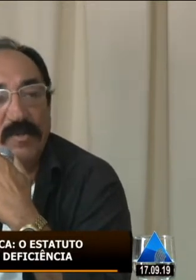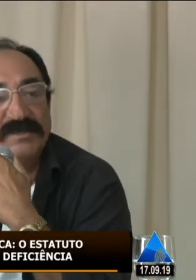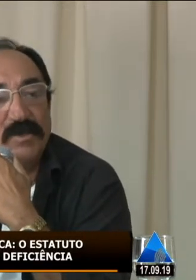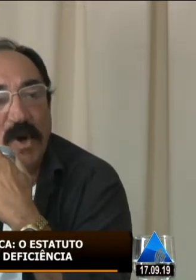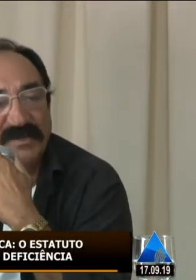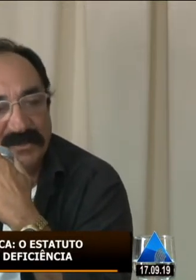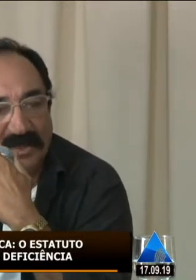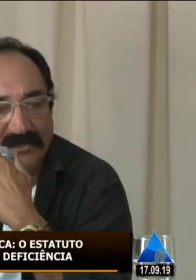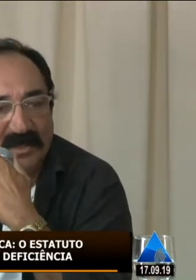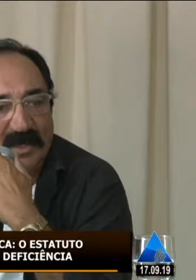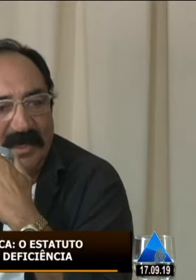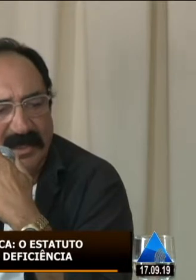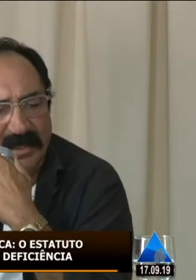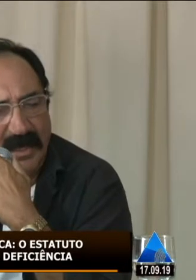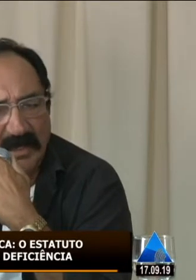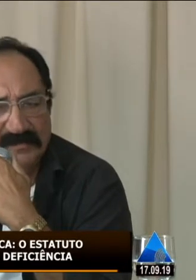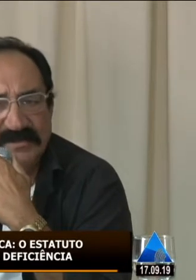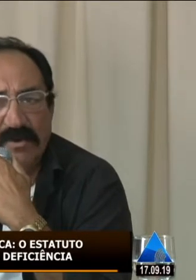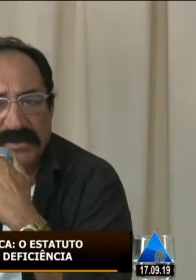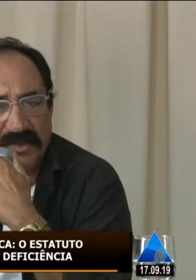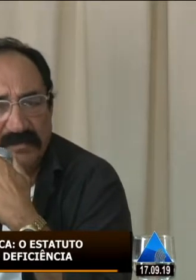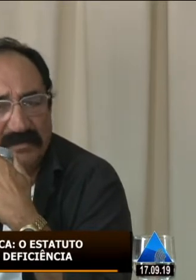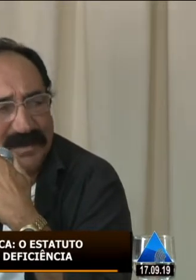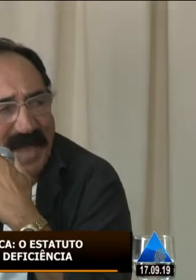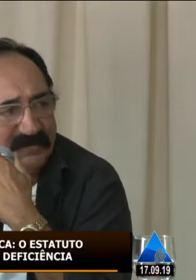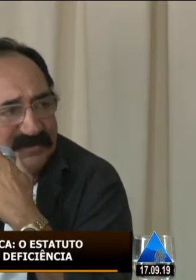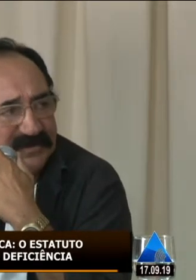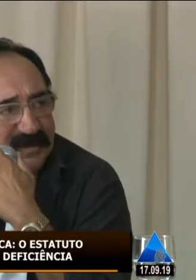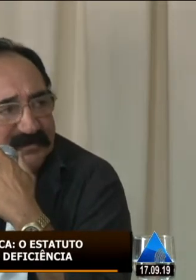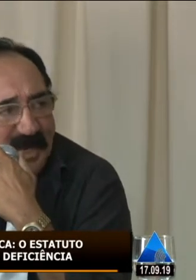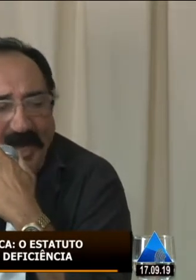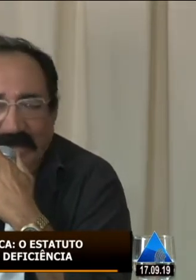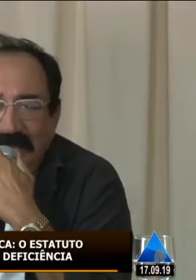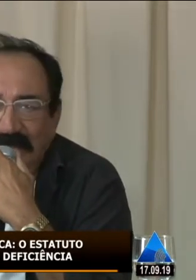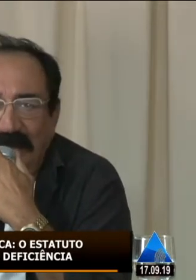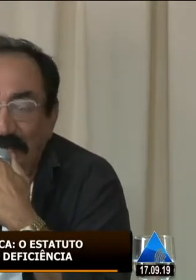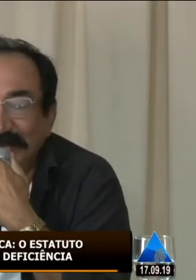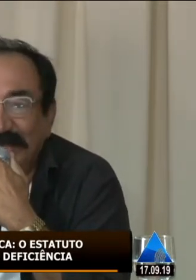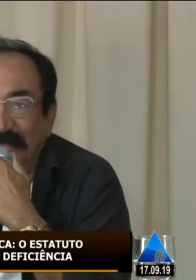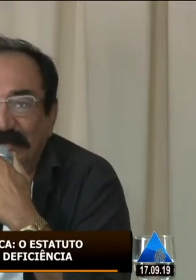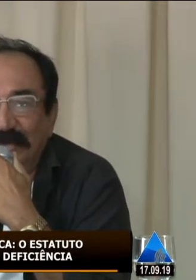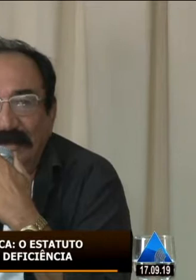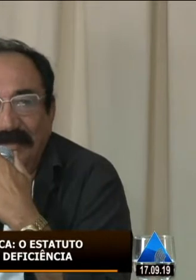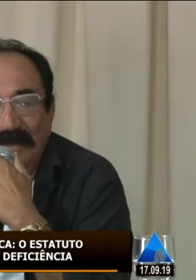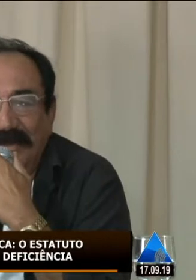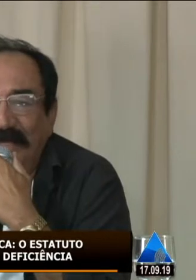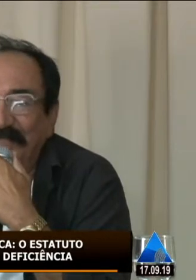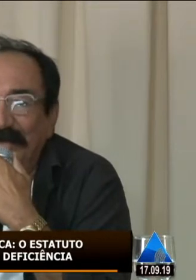encontra algumas incorreções. E às vezes incorreções graves. Por exemplo,